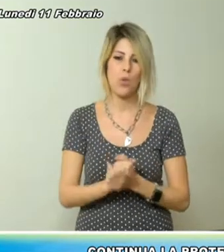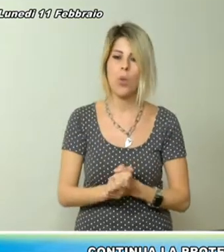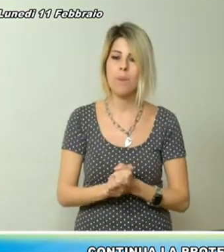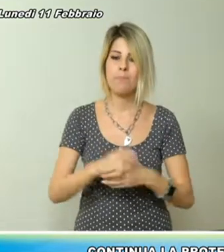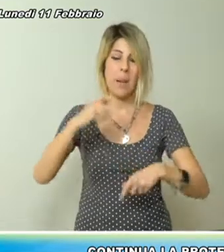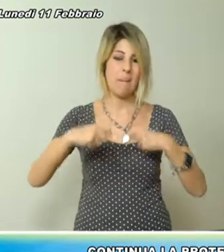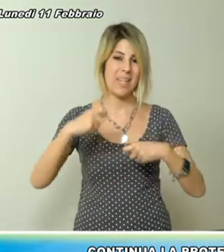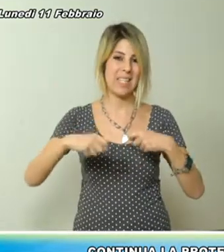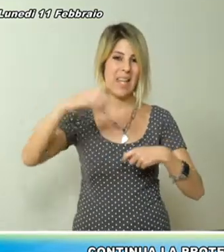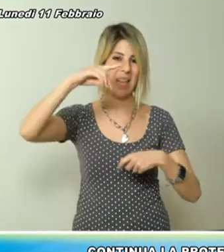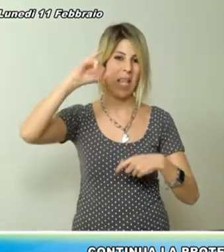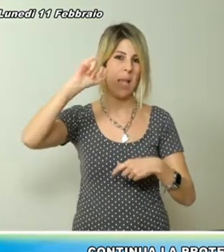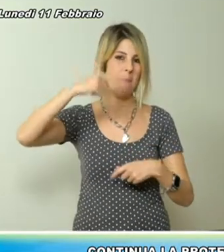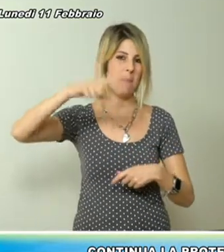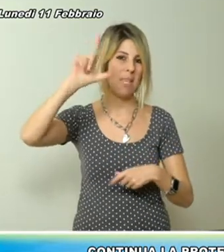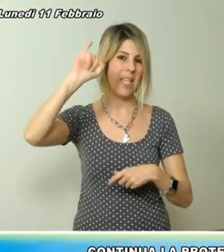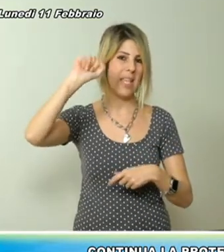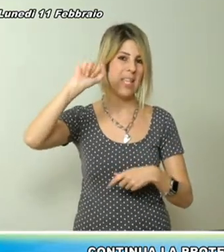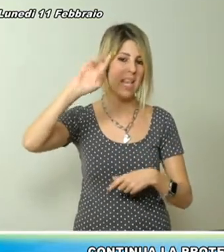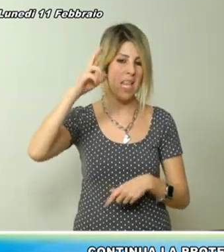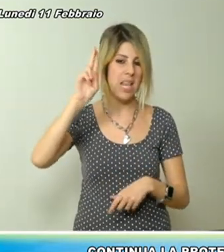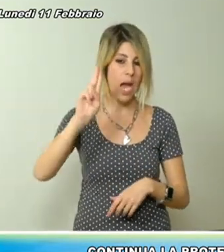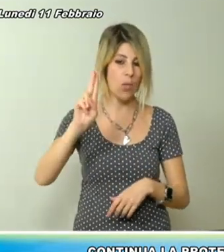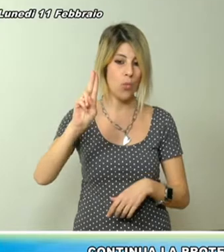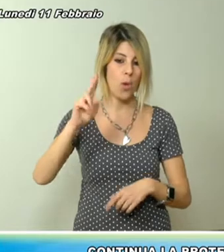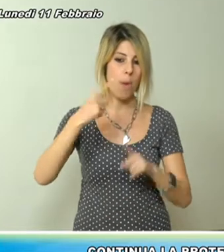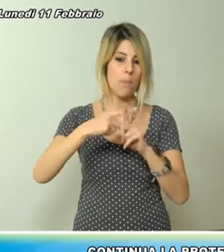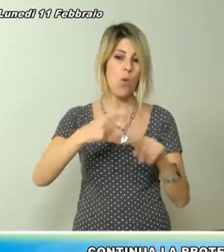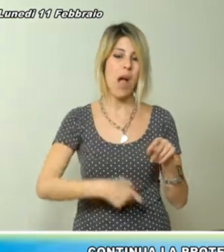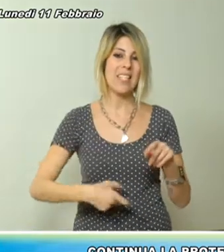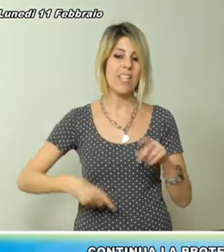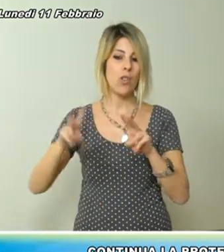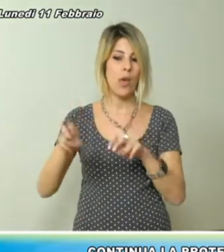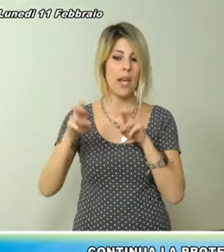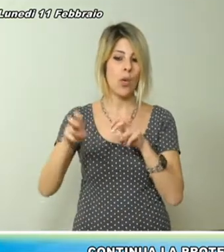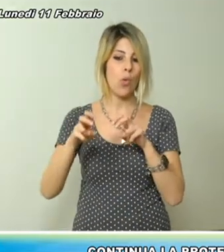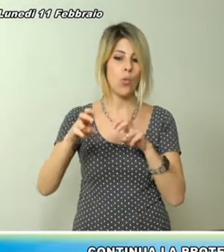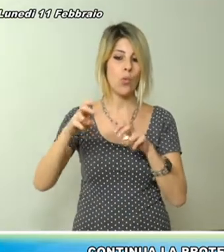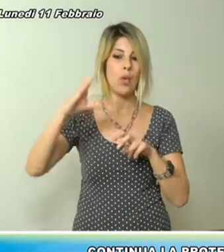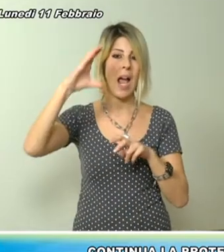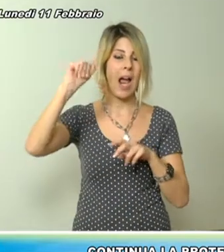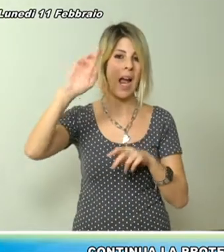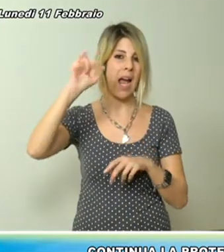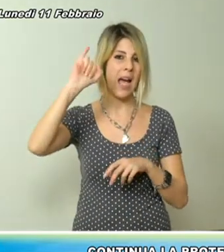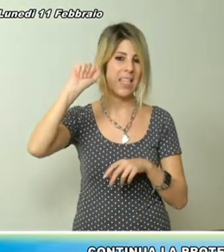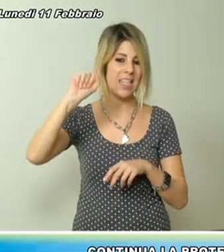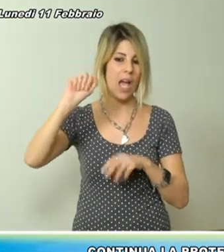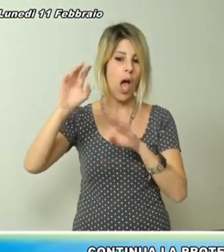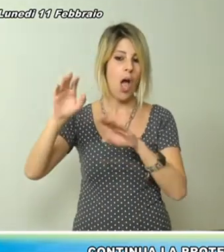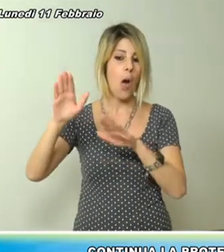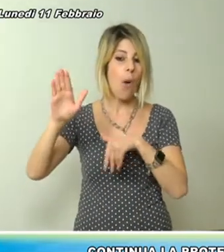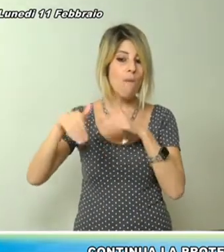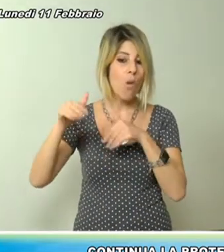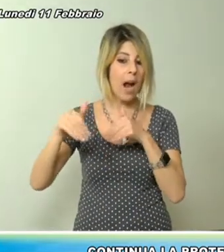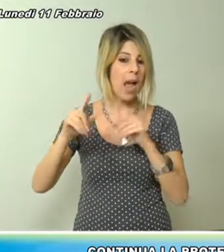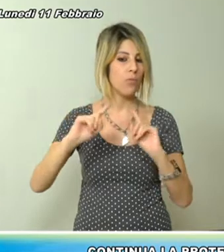Il presidente Francesco Pigliaru e l'assessore dell'agricoltura Pierluigi Caria hanno convocato tutte